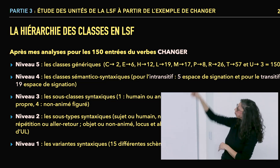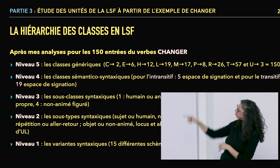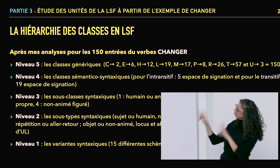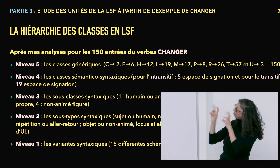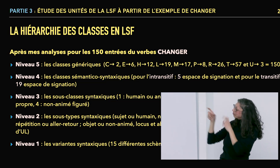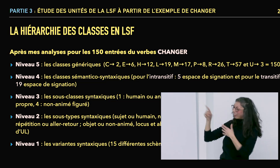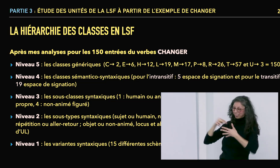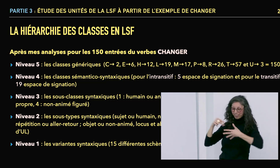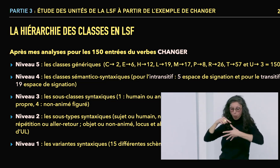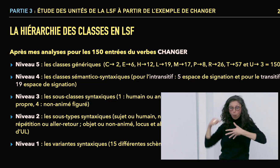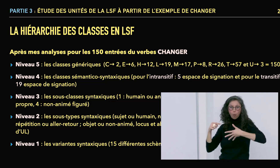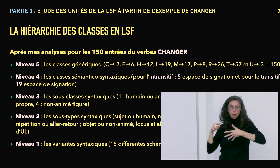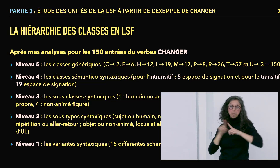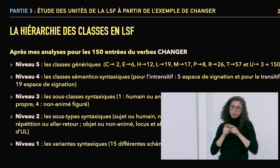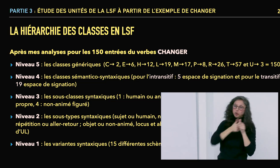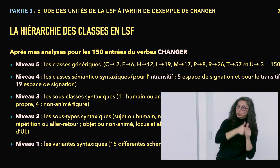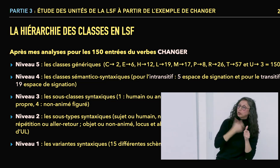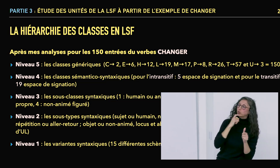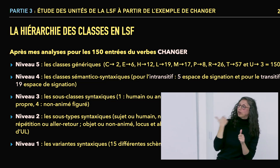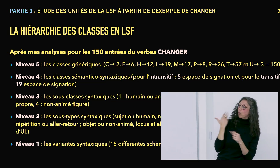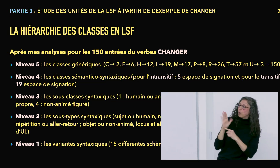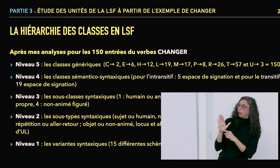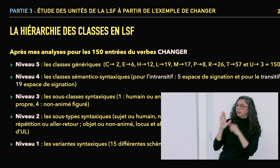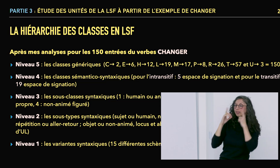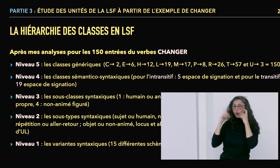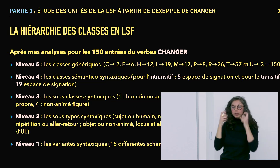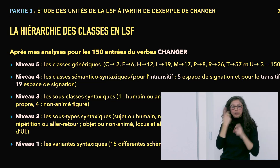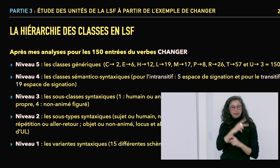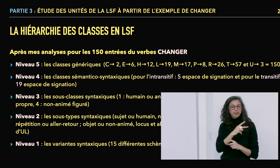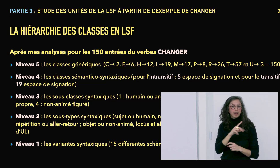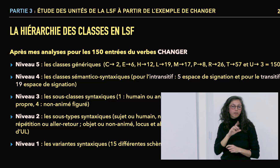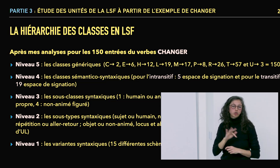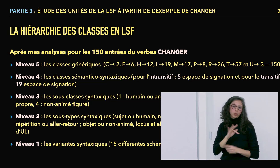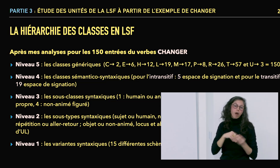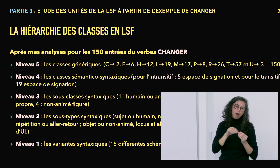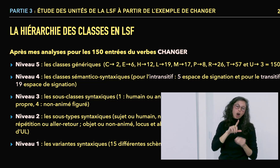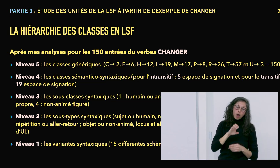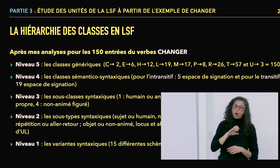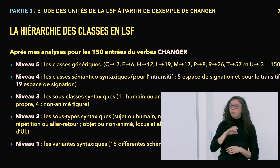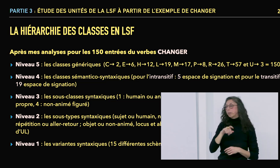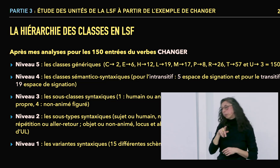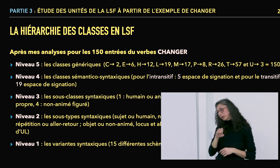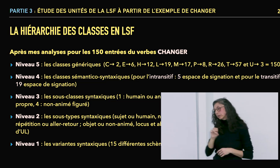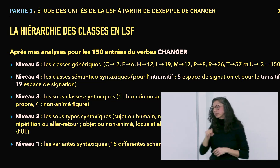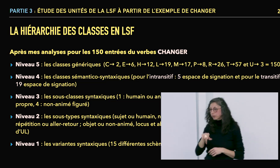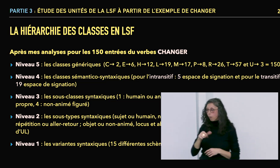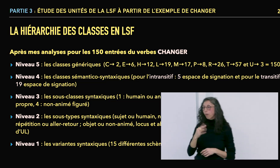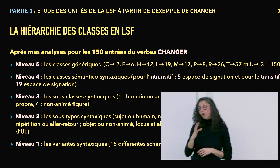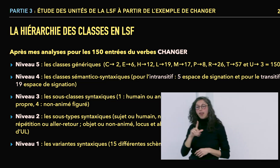voici ma proposition de hiérarchie des classes. C'est en lien avec la théorie que je vous ai montrée